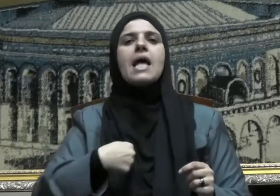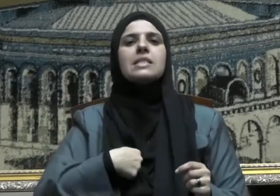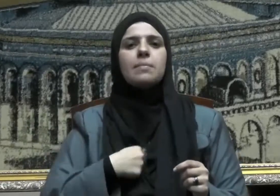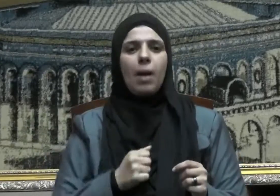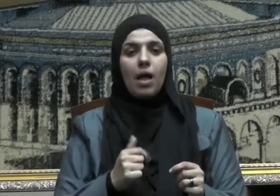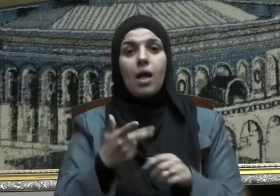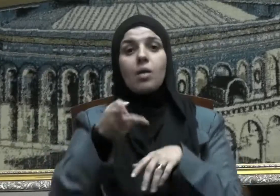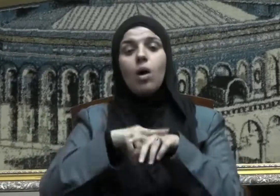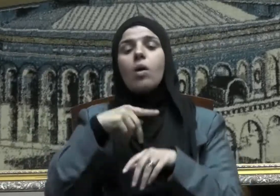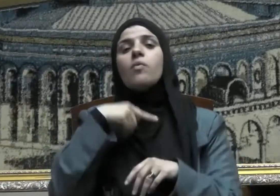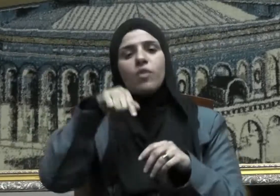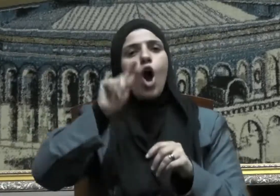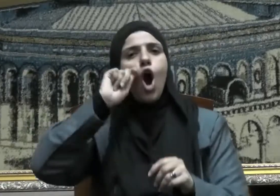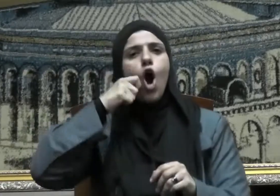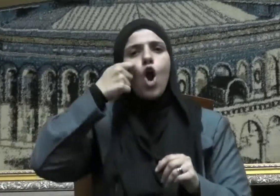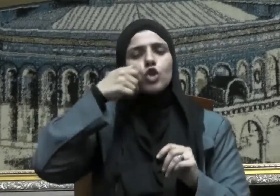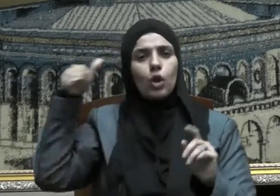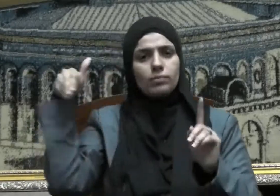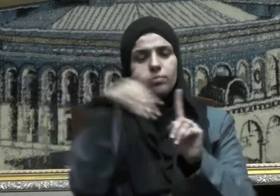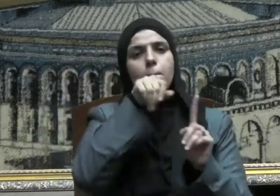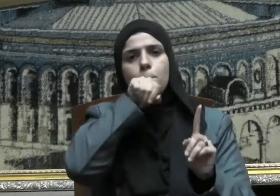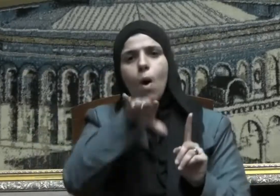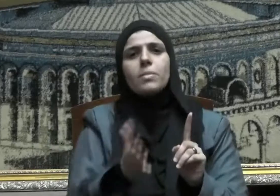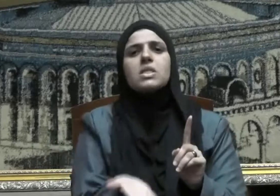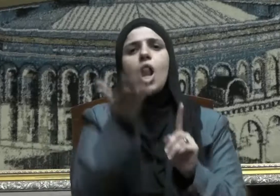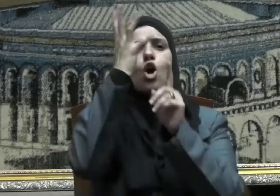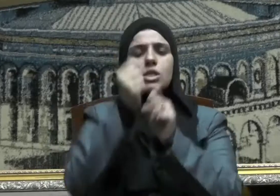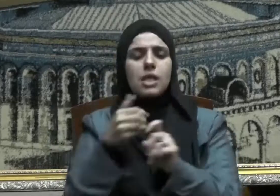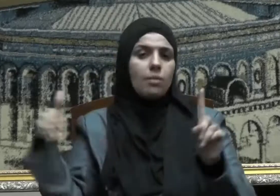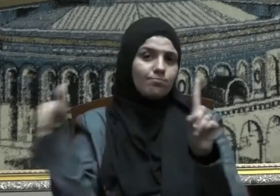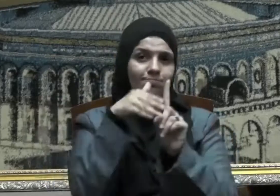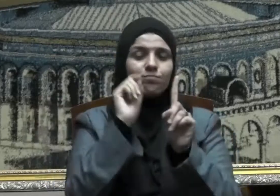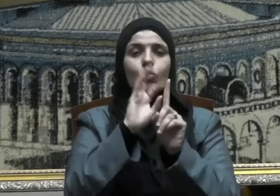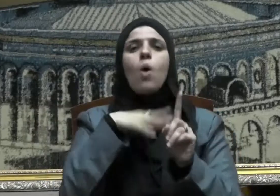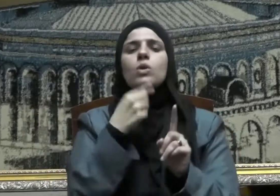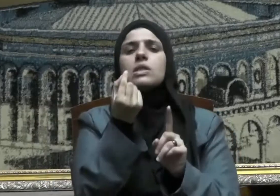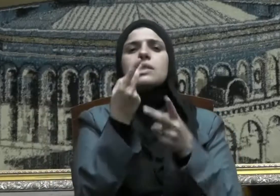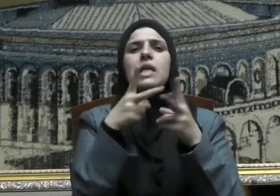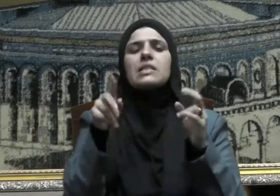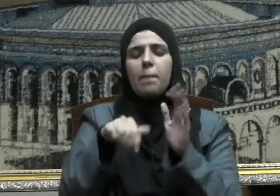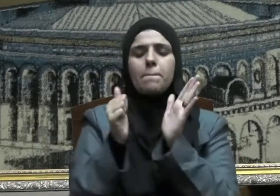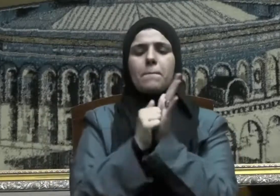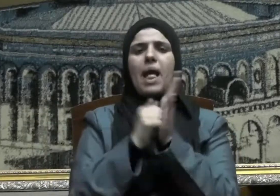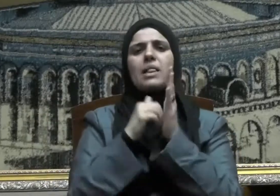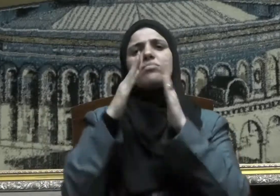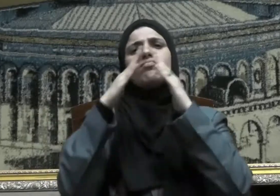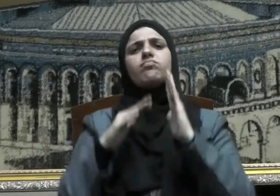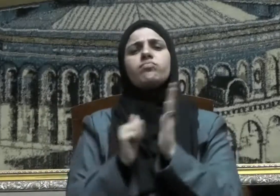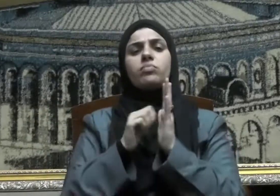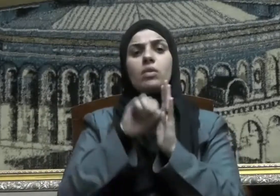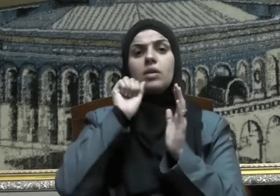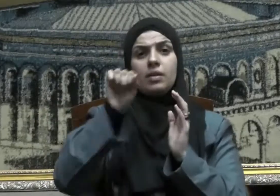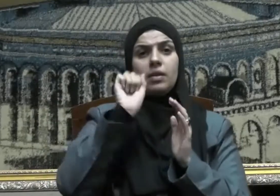يقول سبحانه فقد استأذن رجل على النبي صلى الله عليه وسلم وهو في بيت